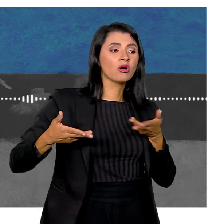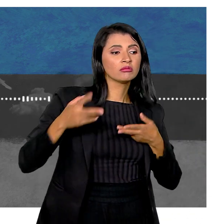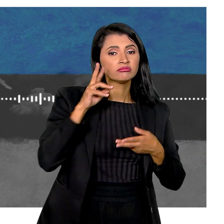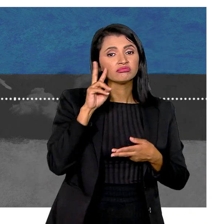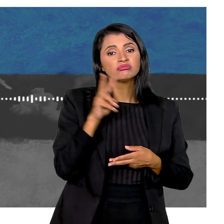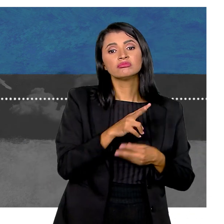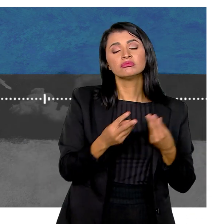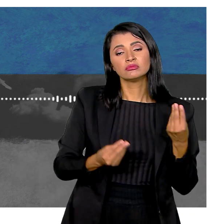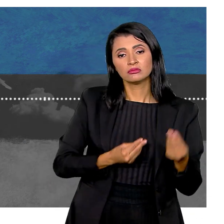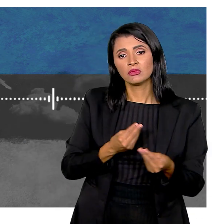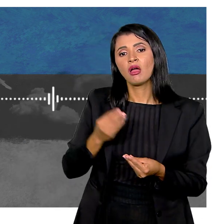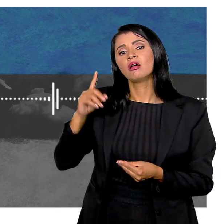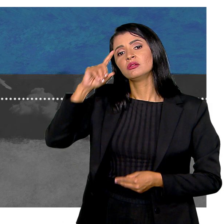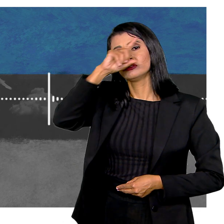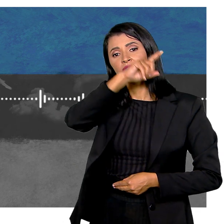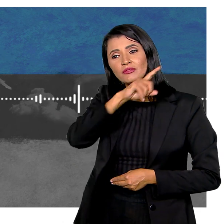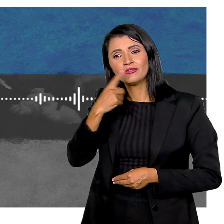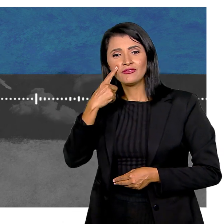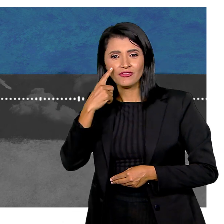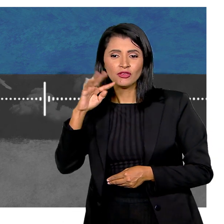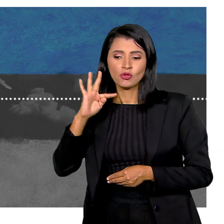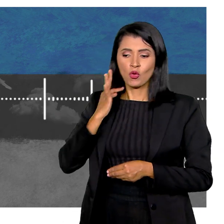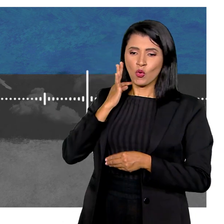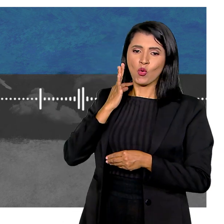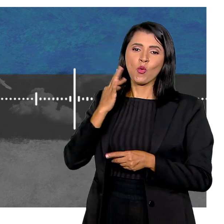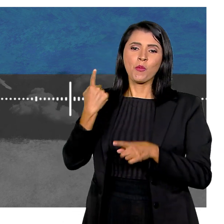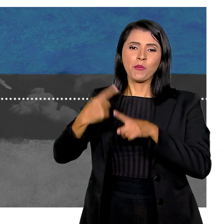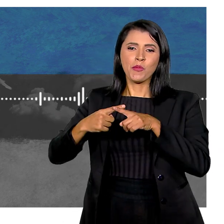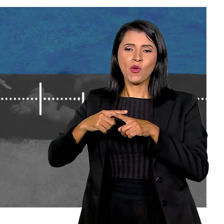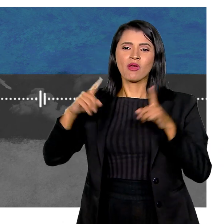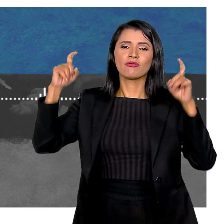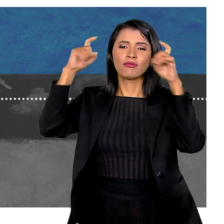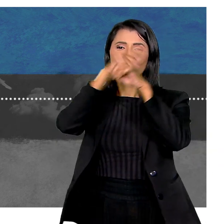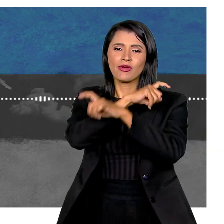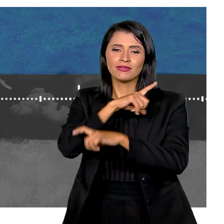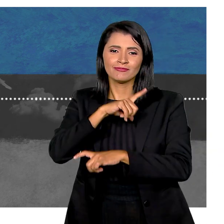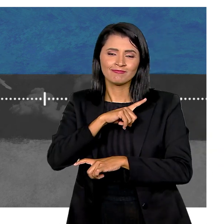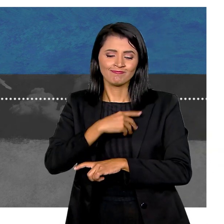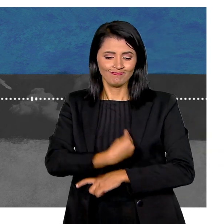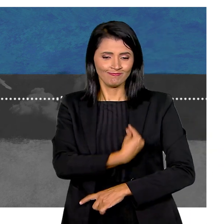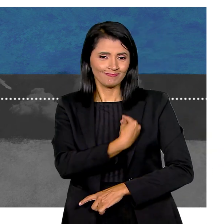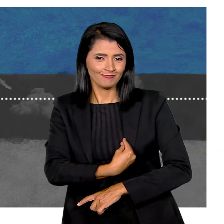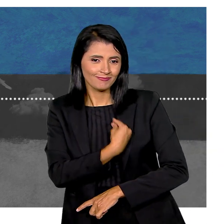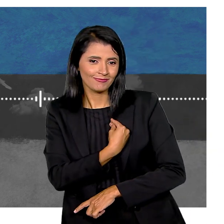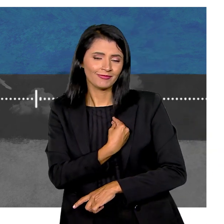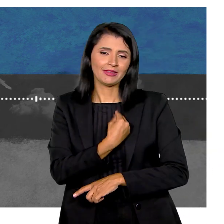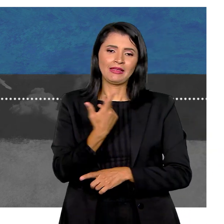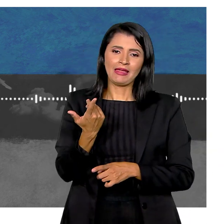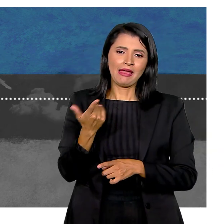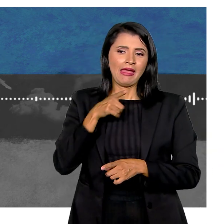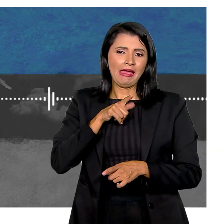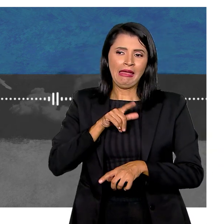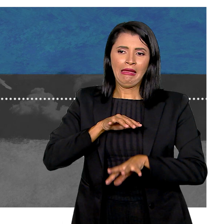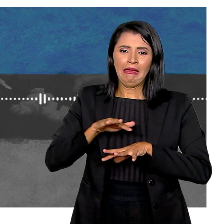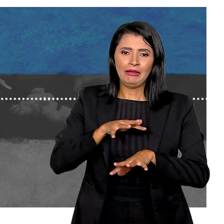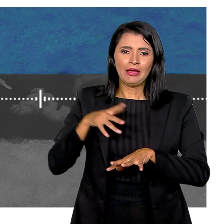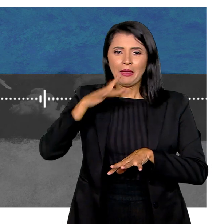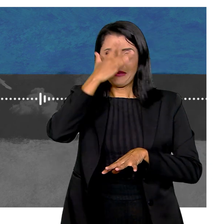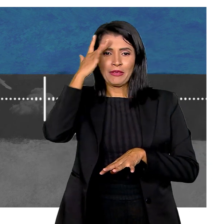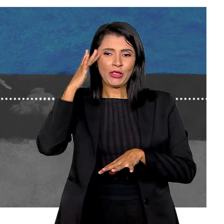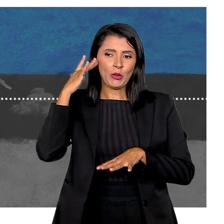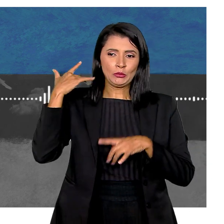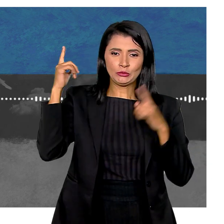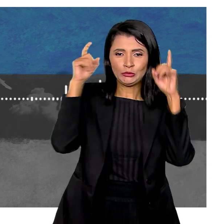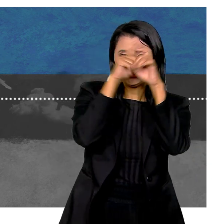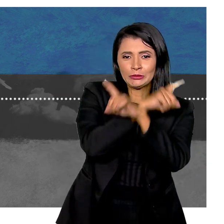podem lidar com isso É meio difícil de Touré Porque tem muita dificuldade na vida Por exemplo, meu pai já